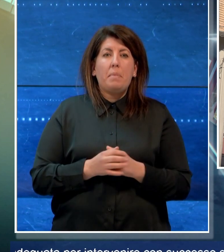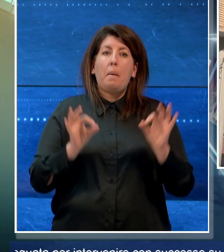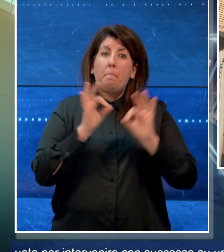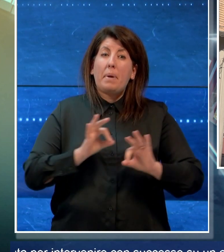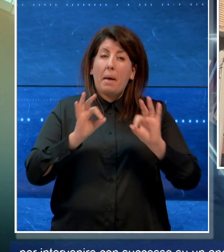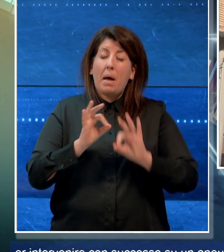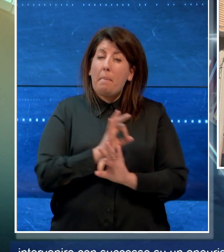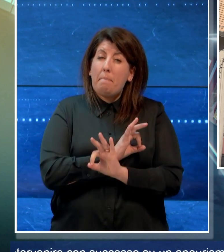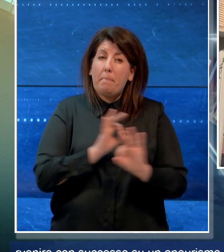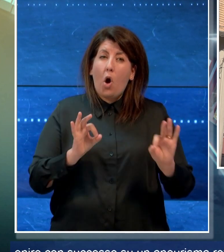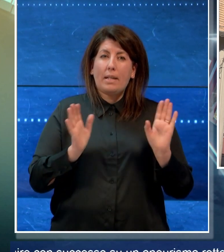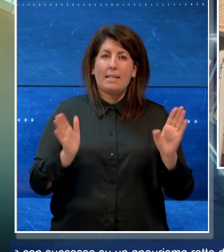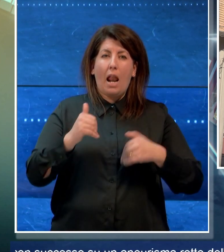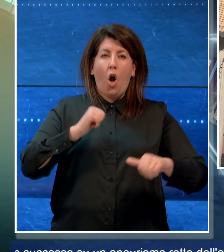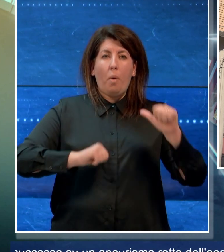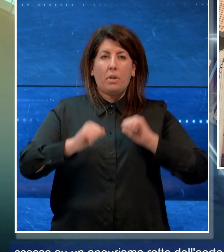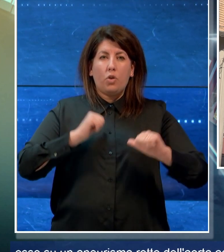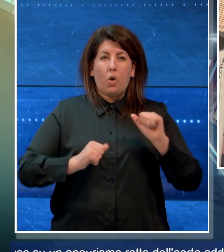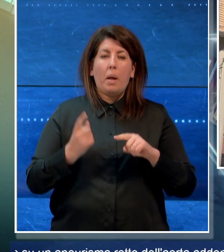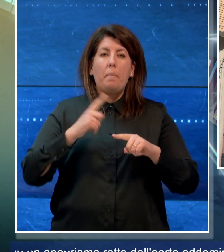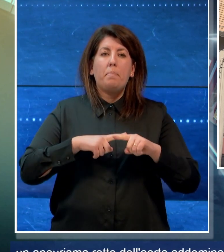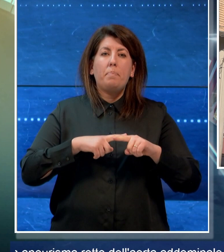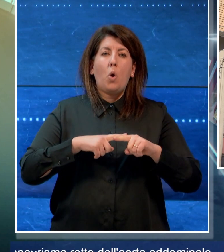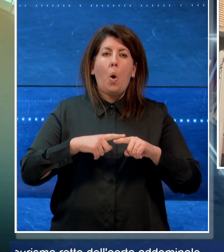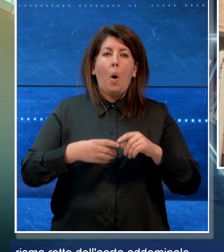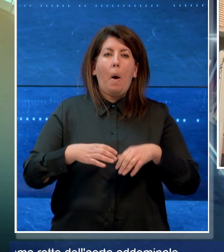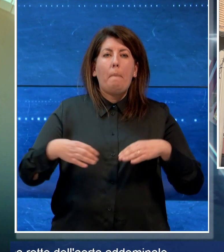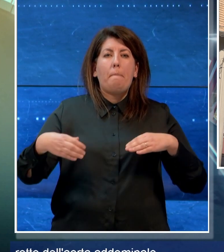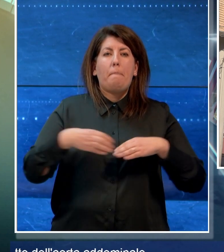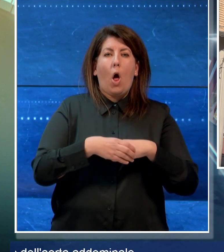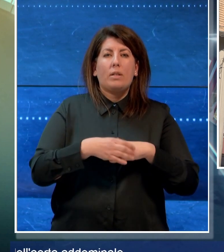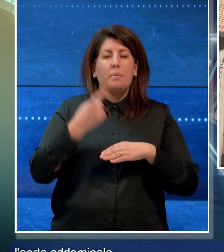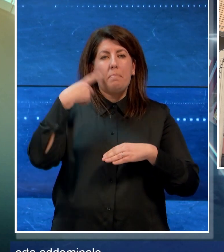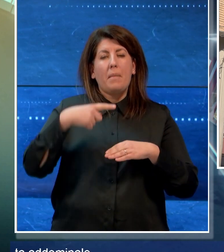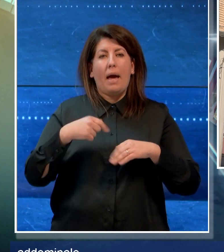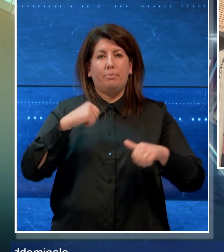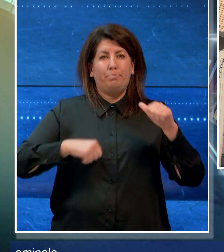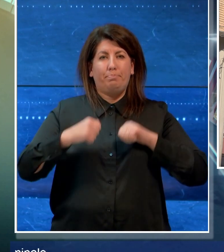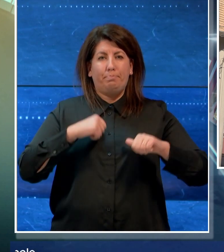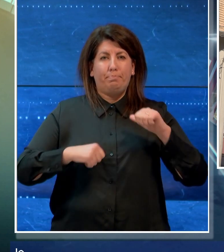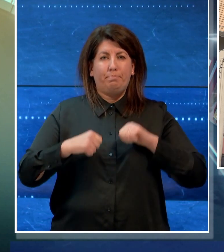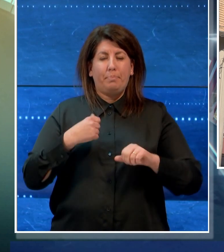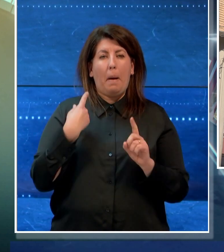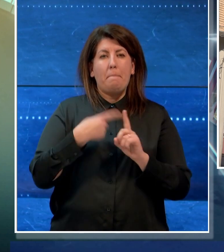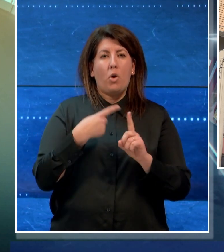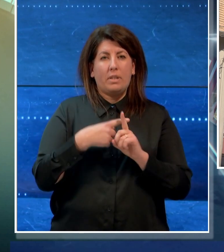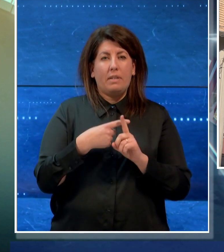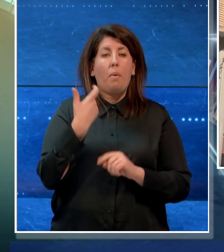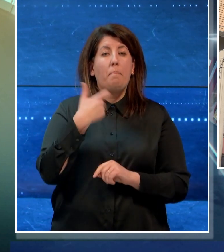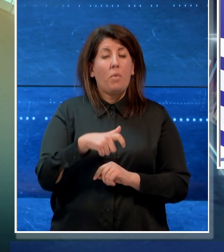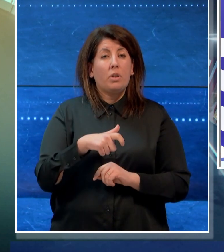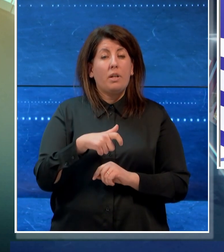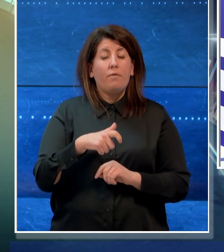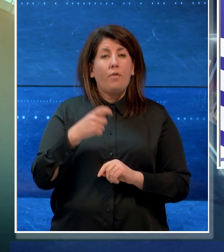operatoria e la protesi adeguata per intervenire con successo su un aneurisma